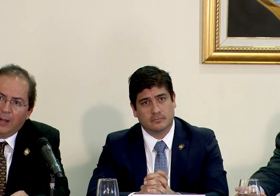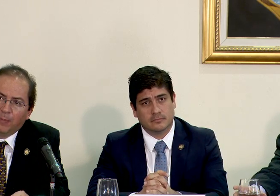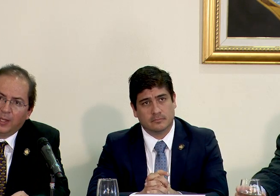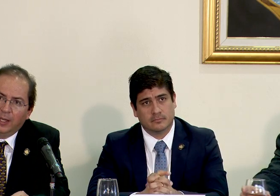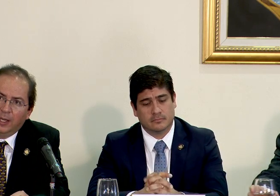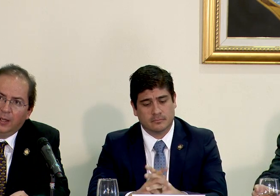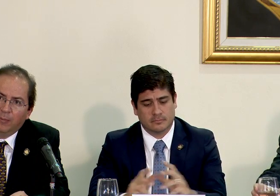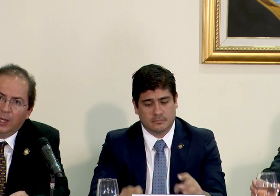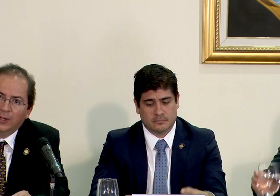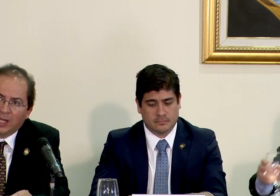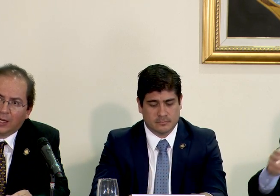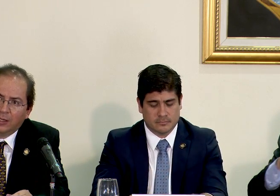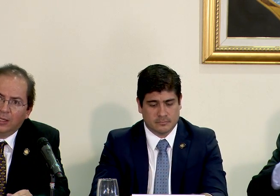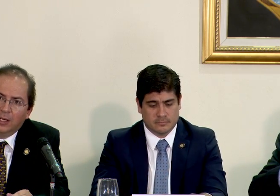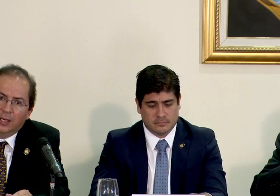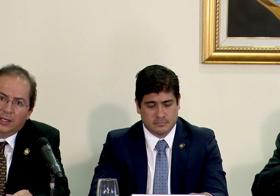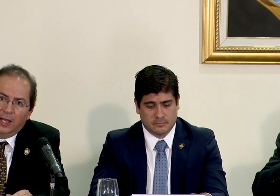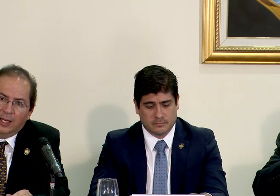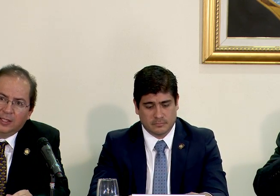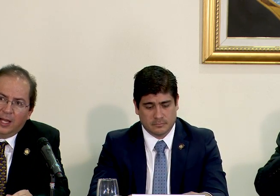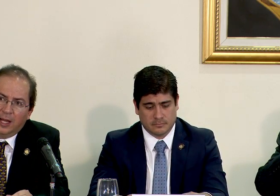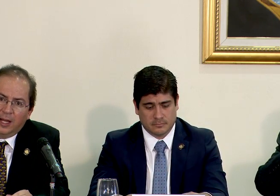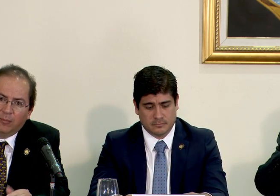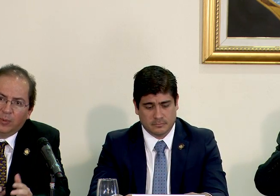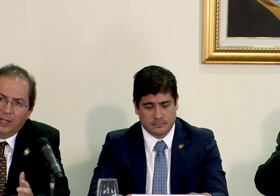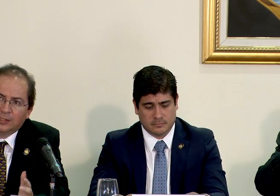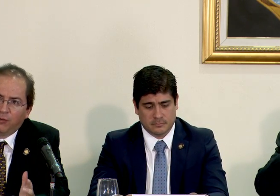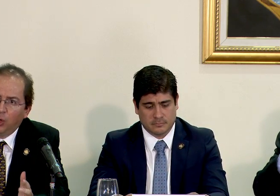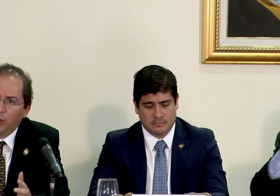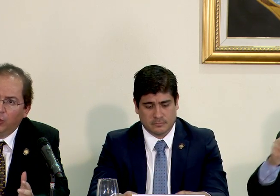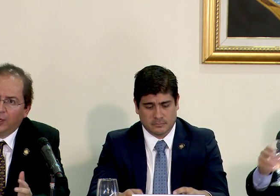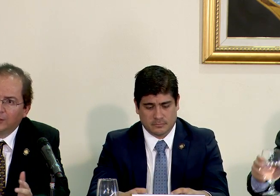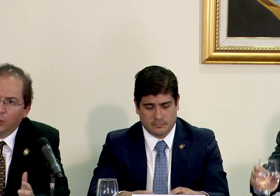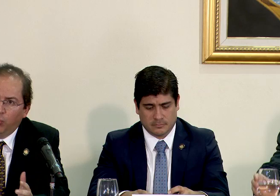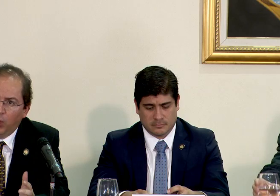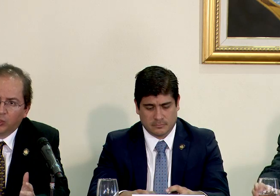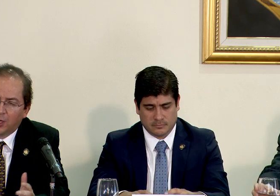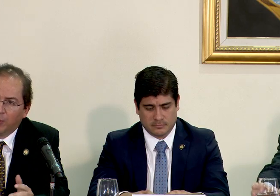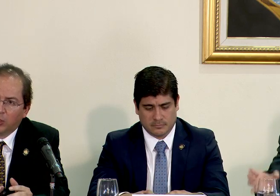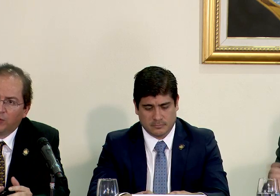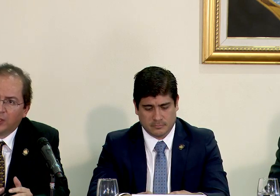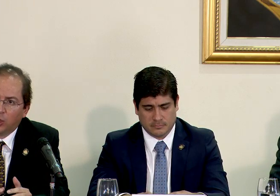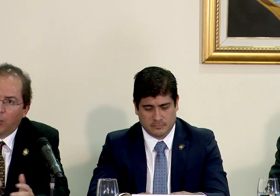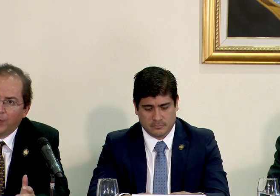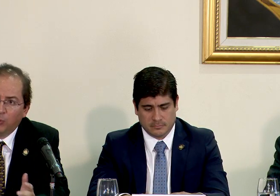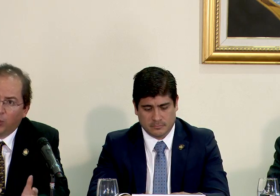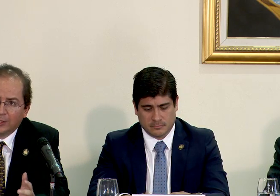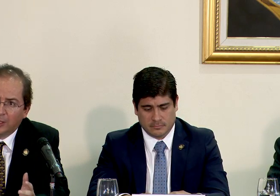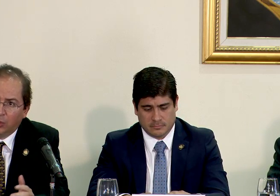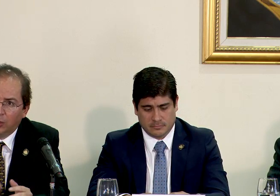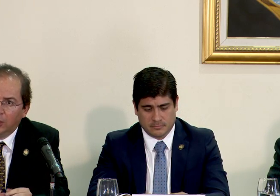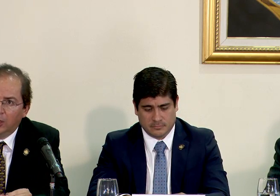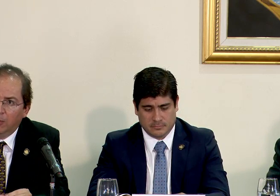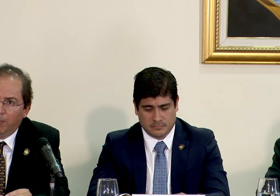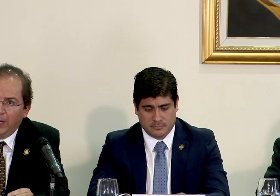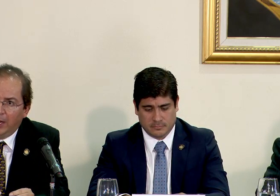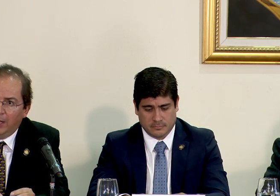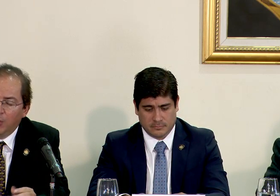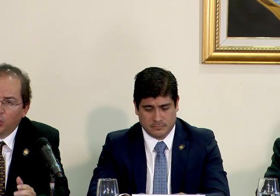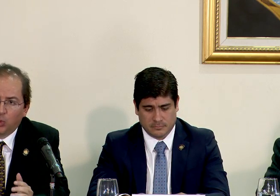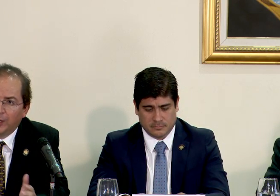para evitar que haya este fenómeno de que se pueda usar la pauta oficial como premio o castigo